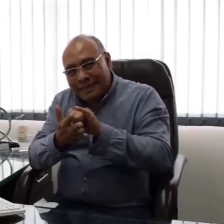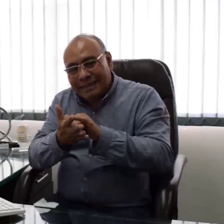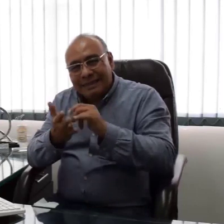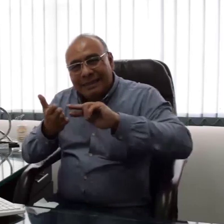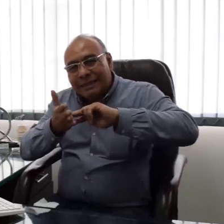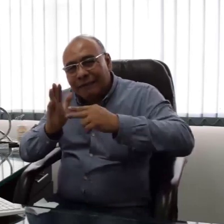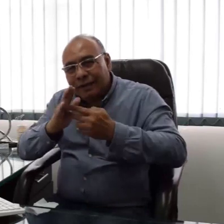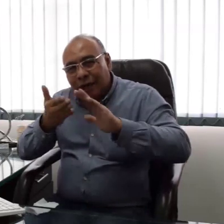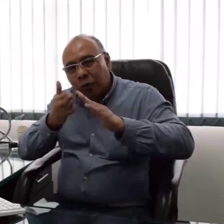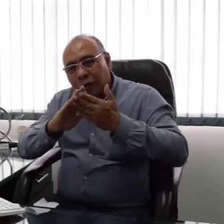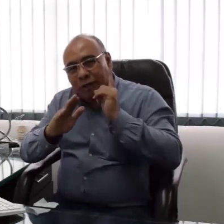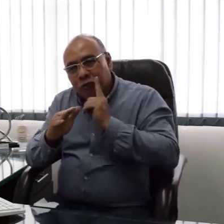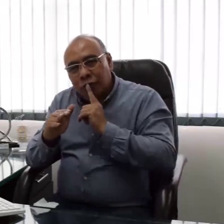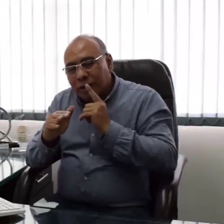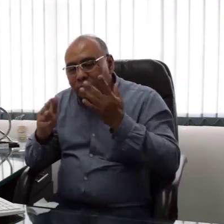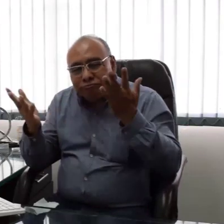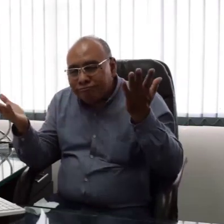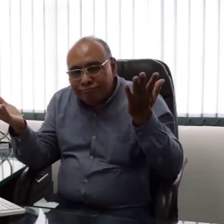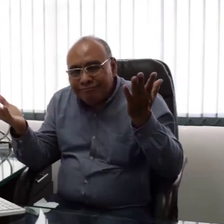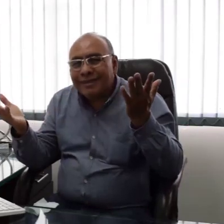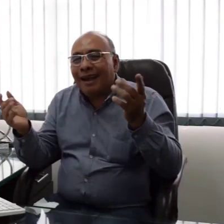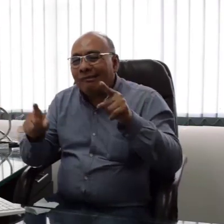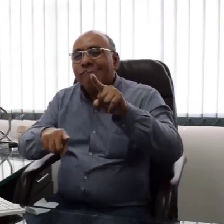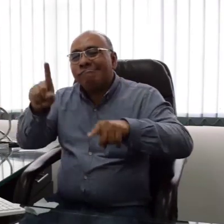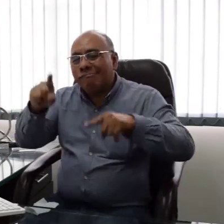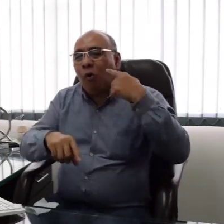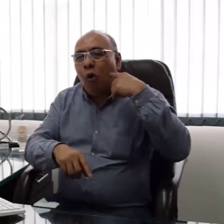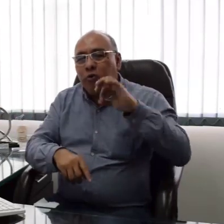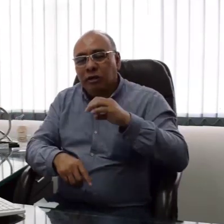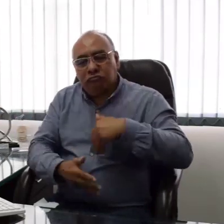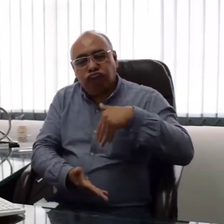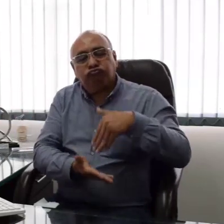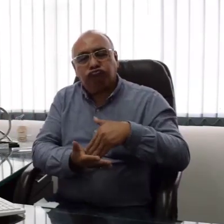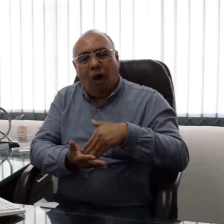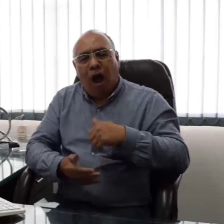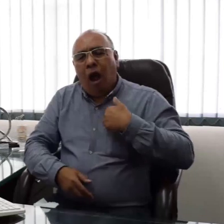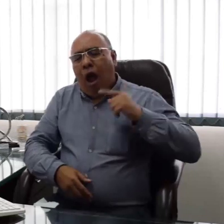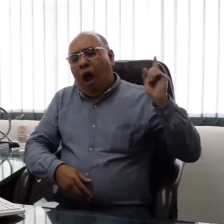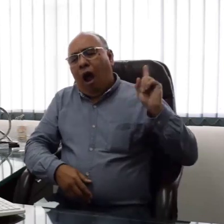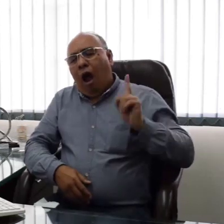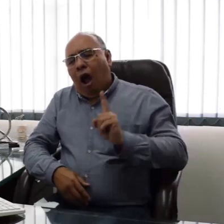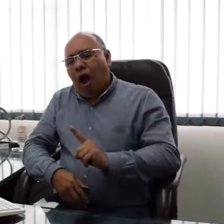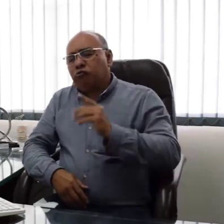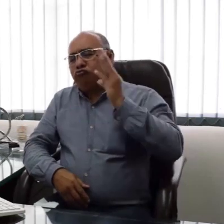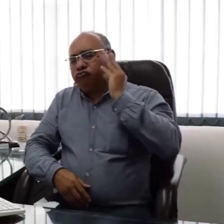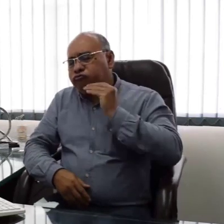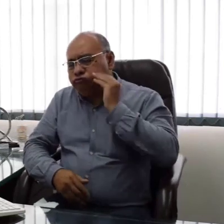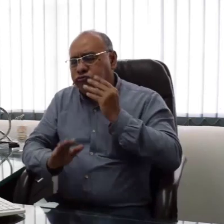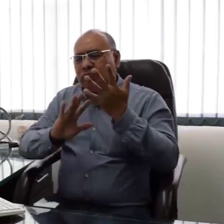¿Es de suma importancia tener claridad sobre este concepto? ¿Qué es la comunidad sorda? Algunos afirman que al tener tantos años de